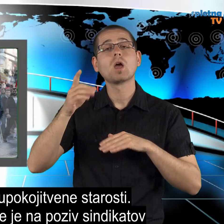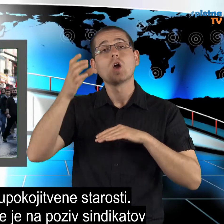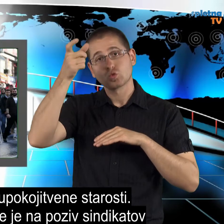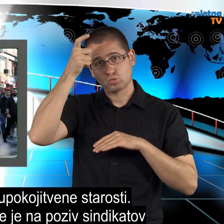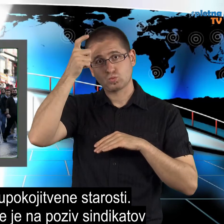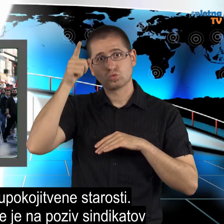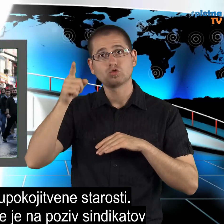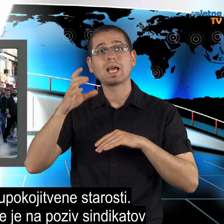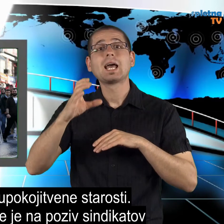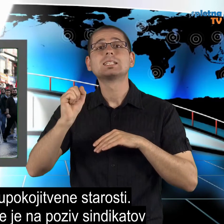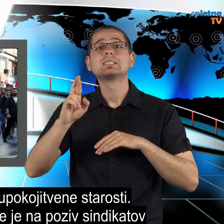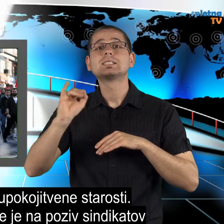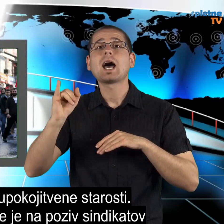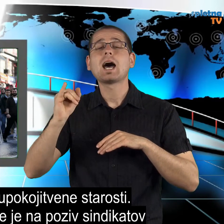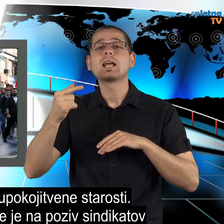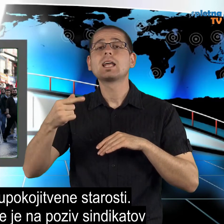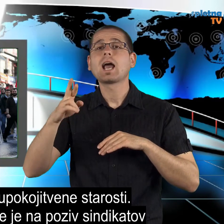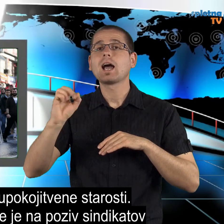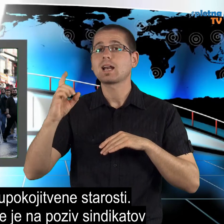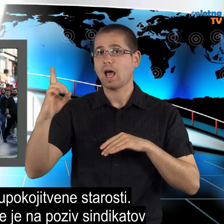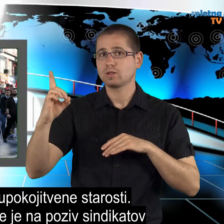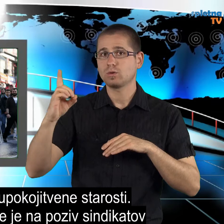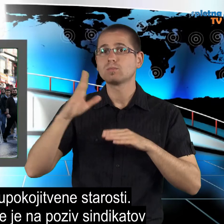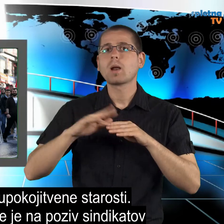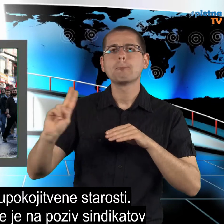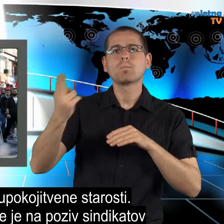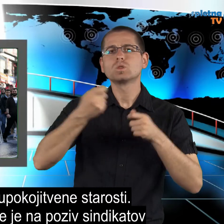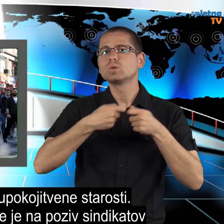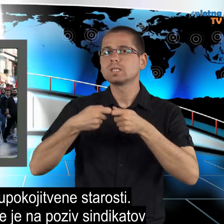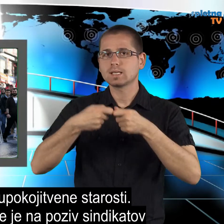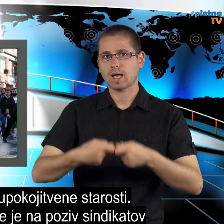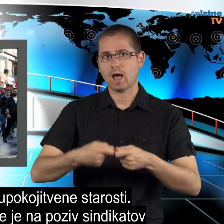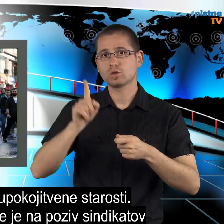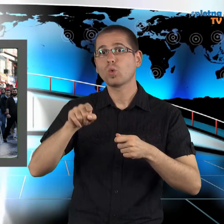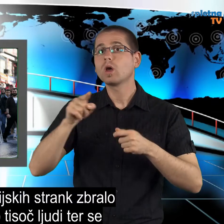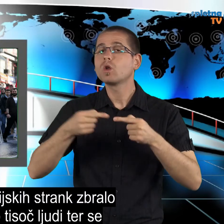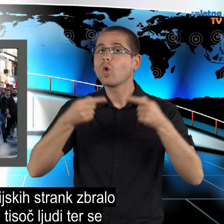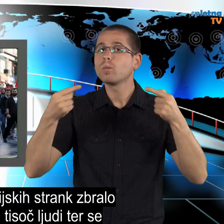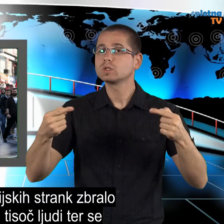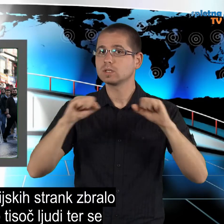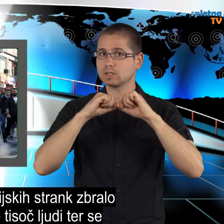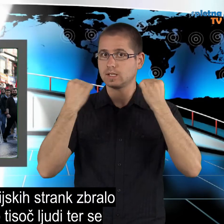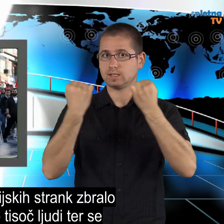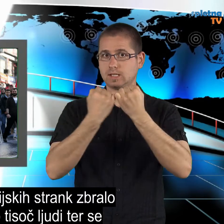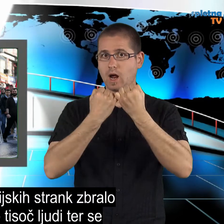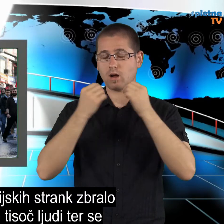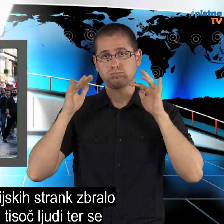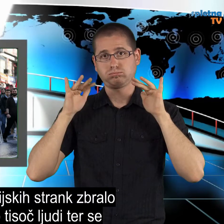V Carigradu se je na poziv sindikatov in opozicijskih strank zbralo več 100 tisoč ljudi, ter se je odpravilo